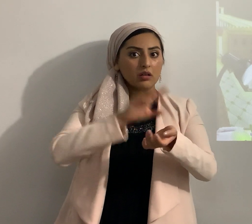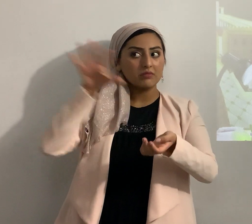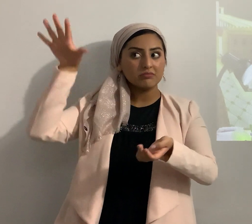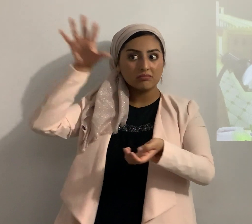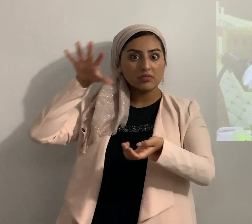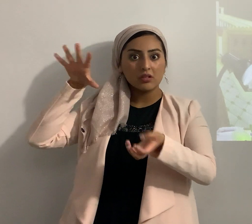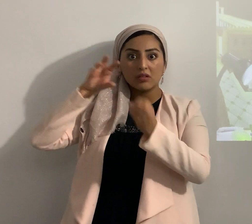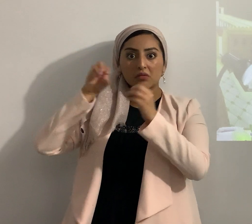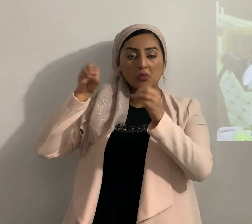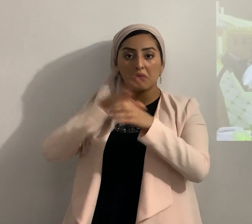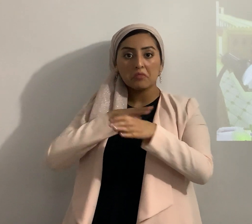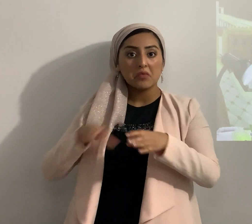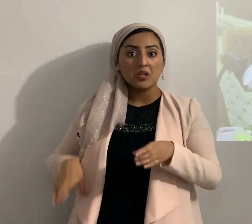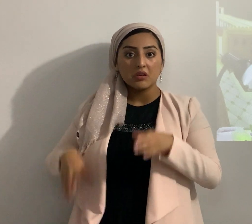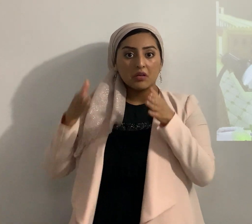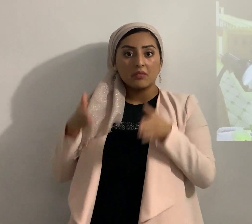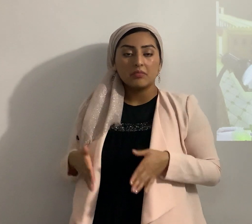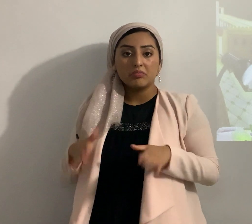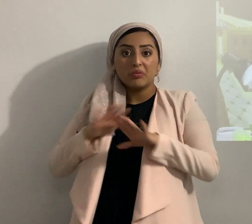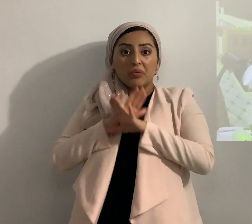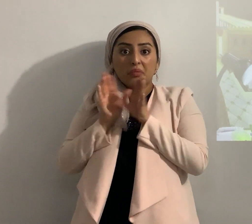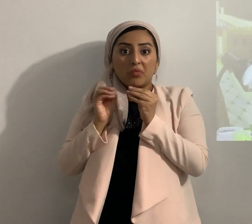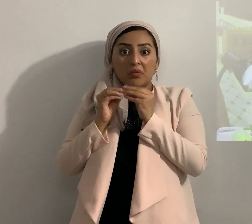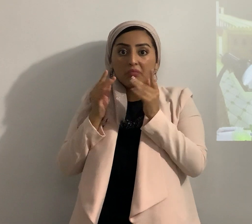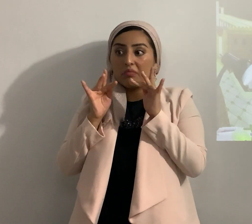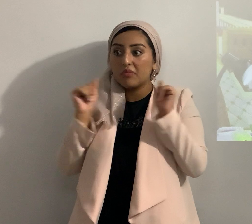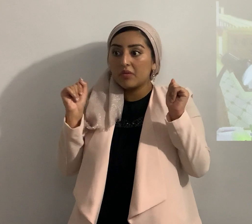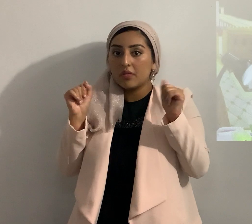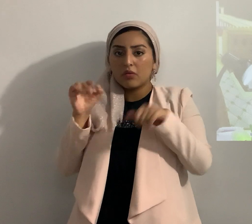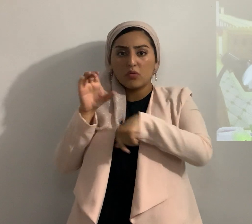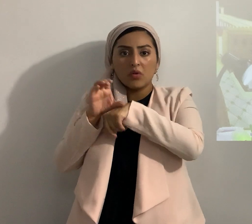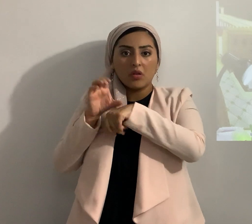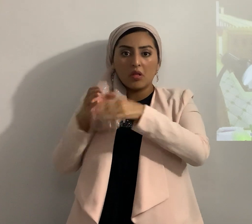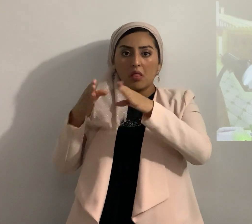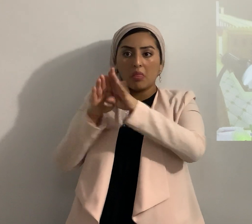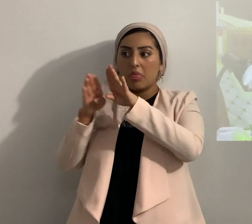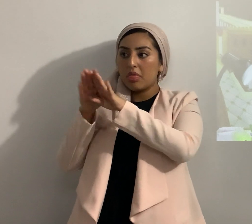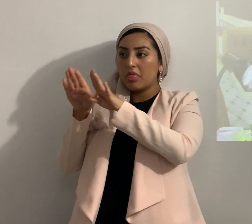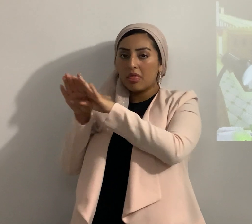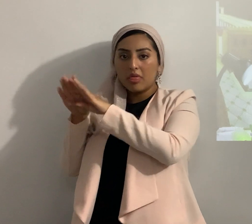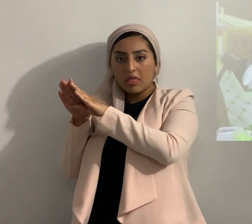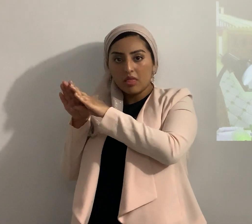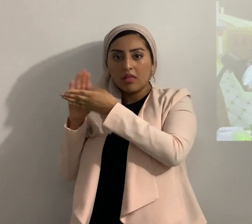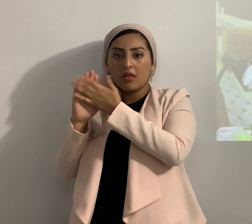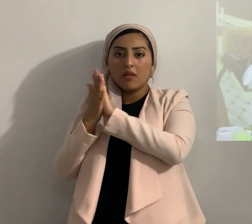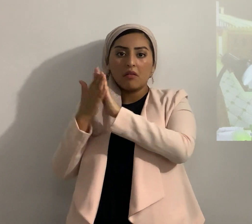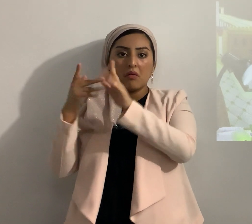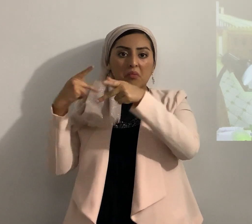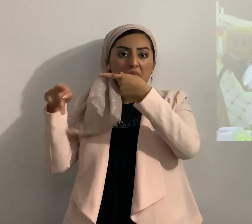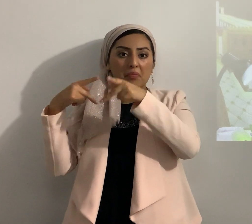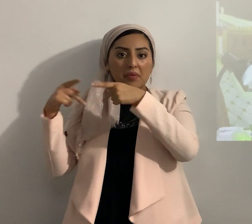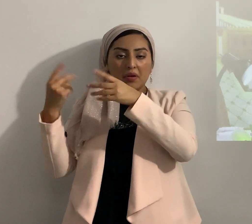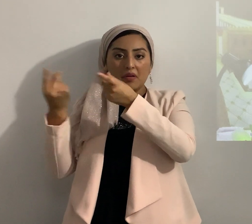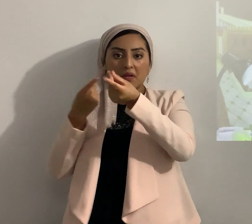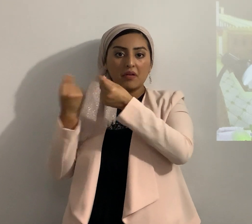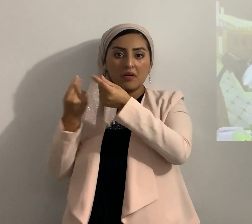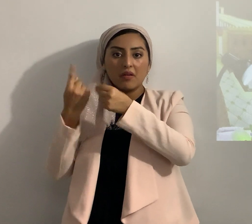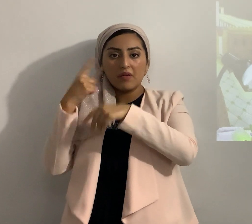hay cristianismo así ya nada las iglesias están cerradas y ya las volvieron discotecas para drogarse y